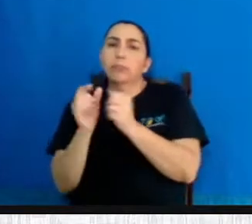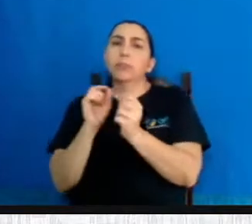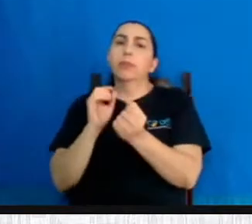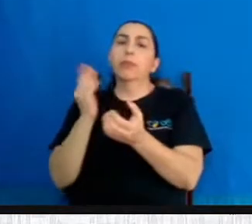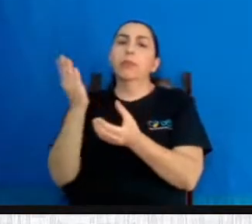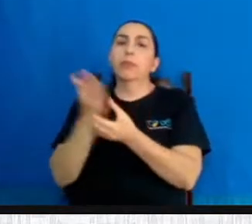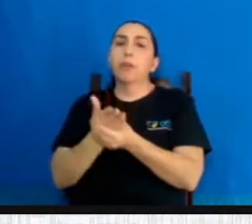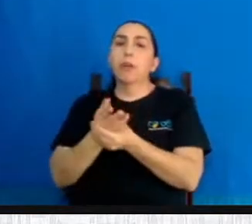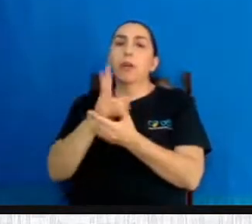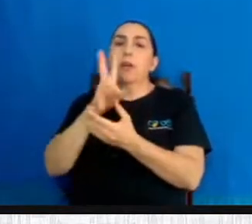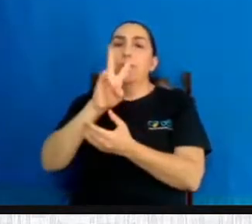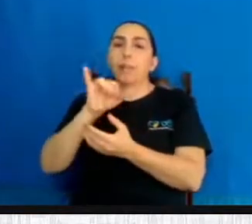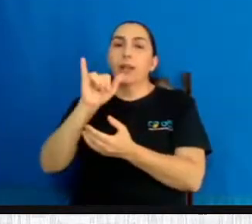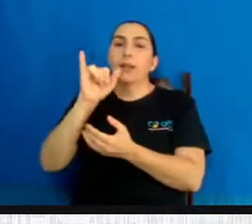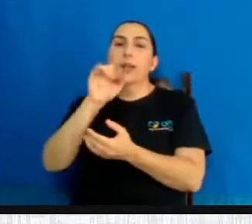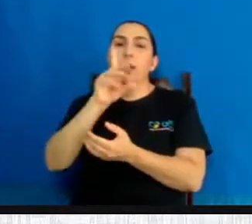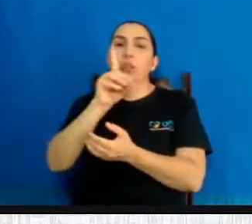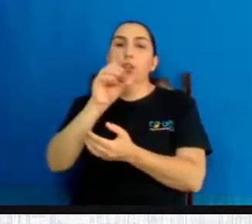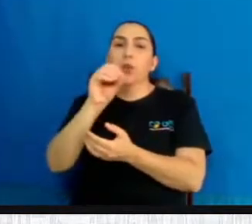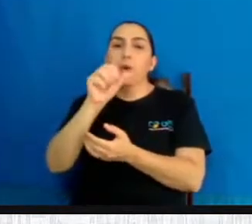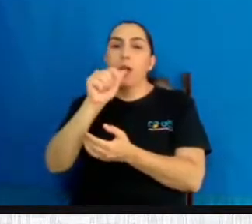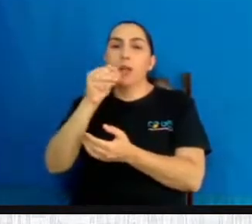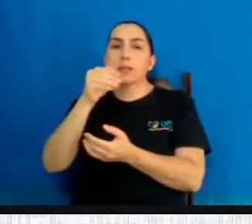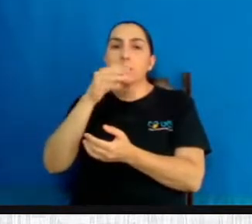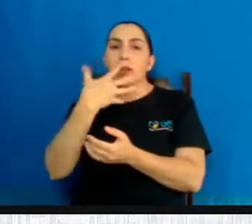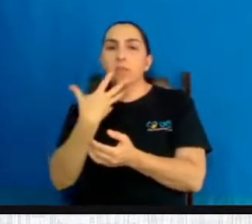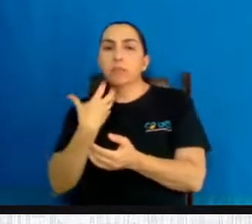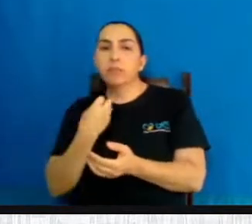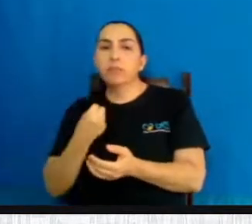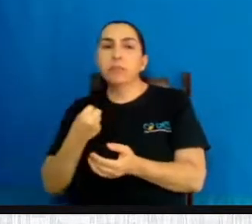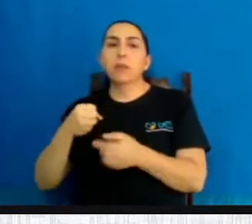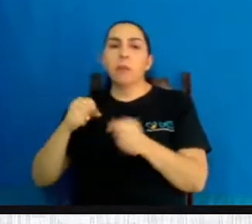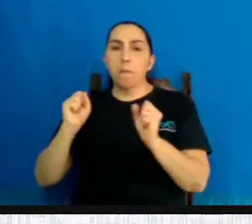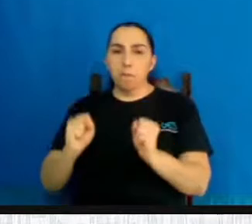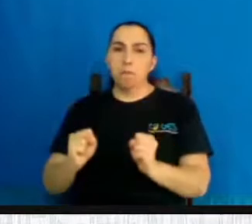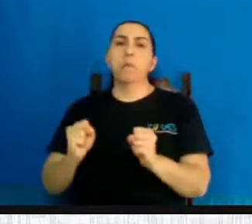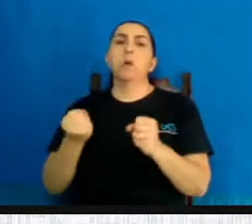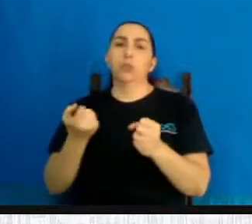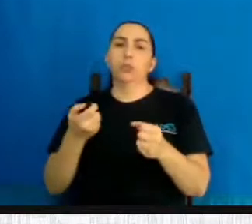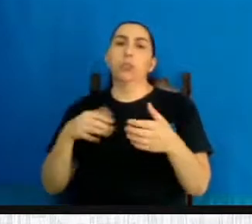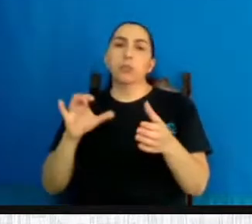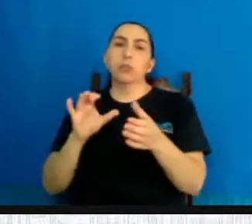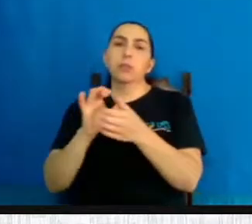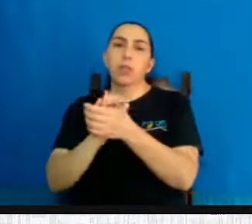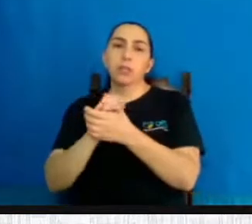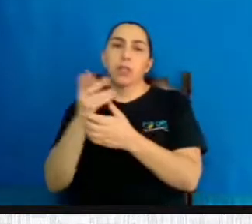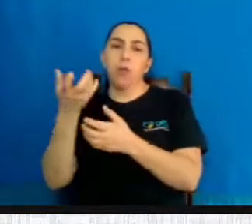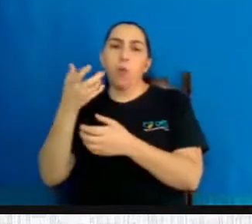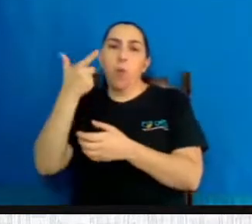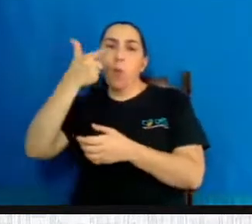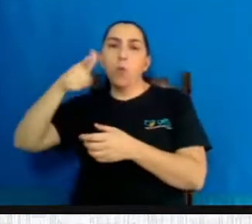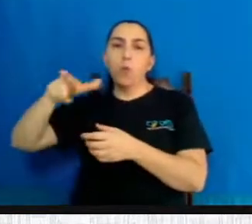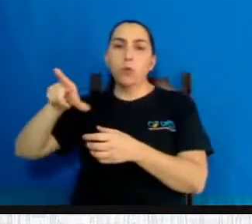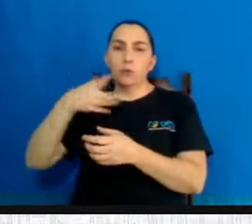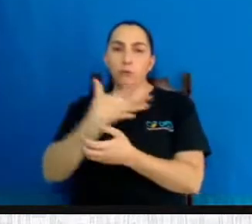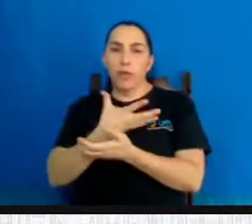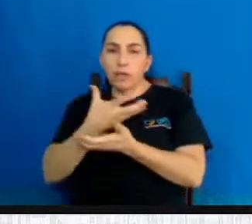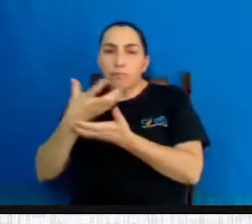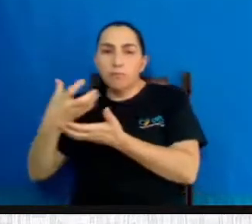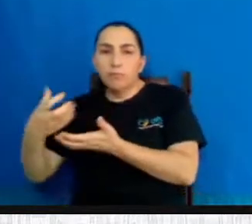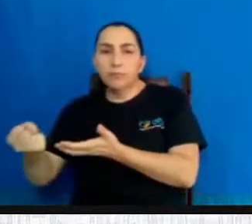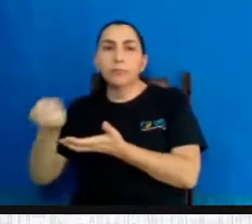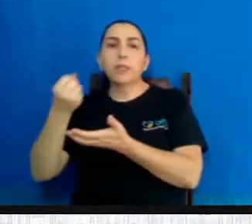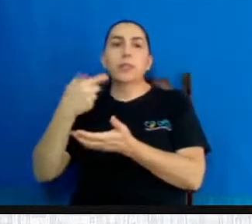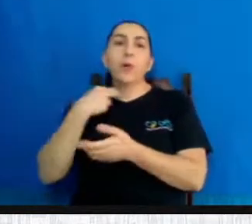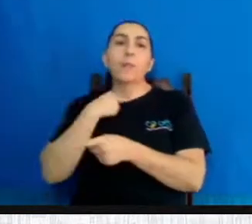criança que vai ser quase que instantaneamente adotada por um casal que deseja muito ter filhos e não